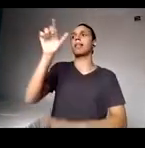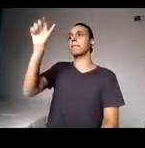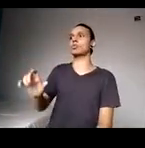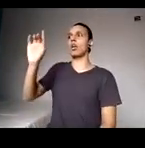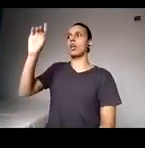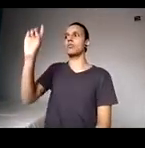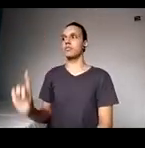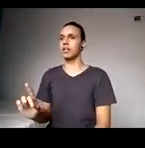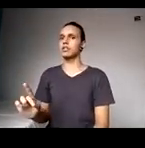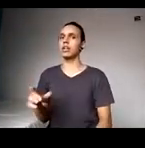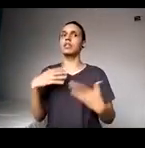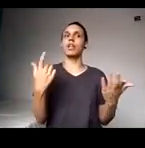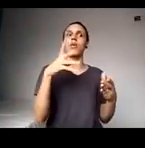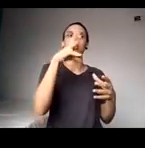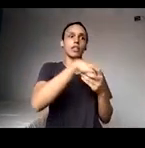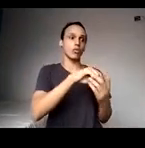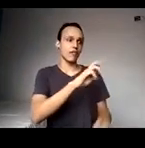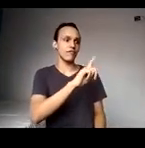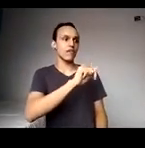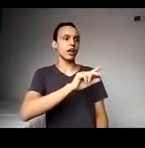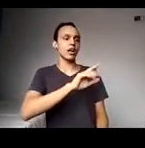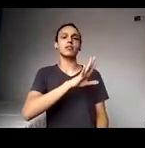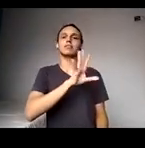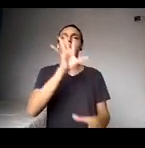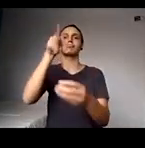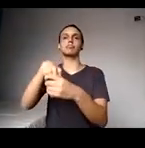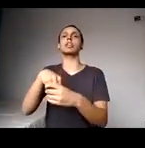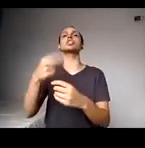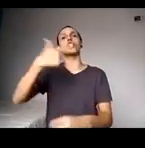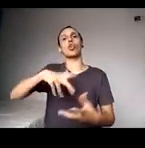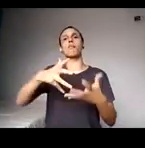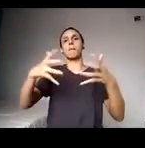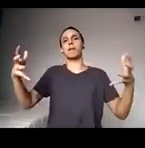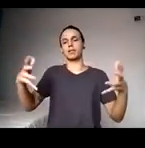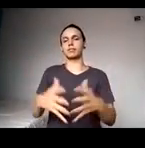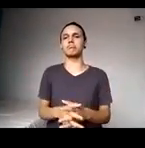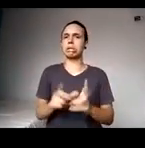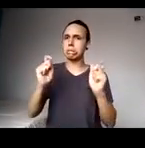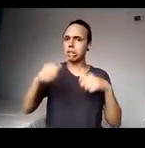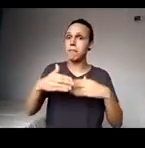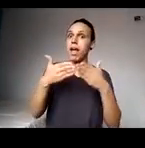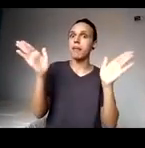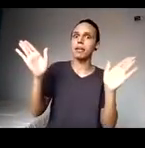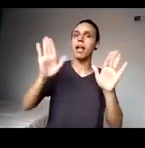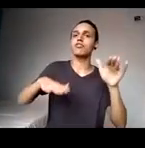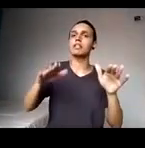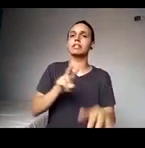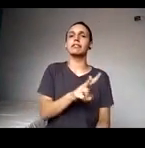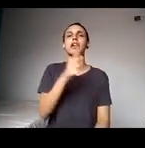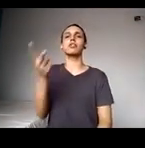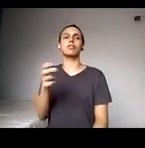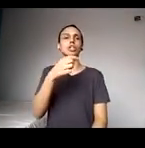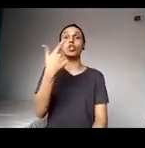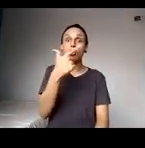concorrência, pela legislação ela volta, será que a gente não poderia usar para ampliar a questão racial ou vice-versa, não entrou na questão racial,